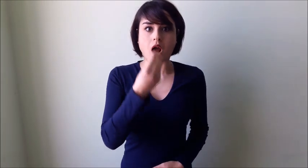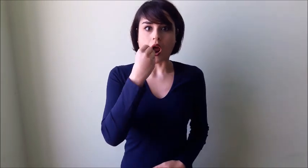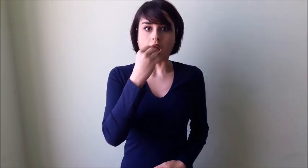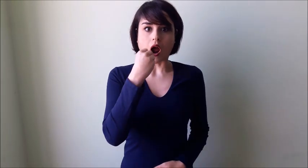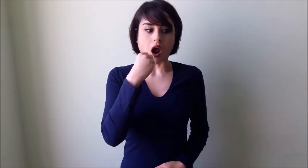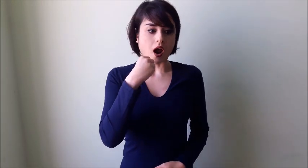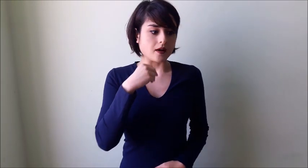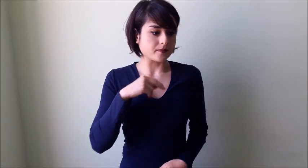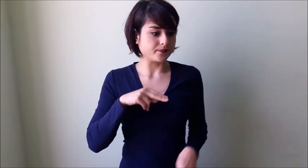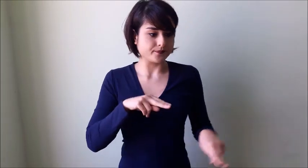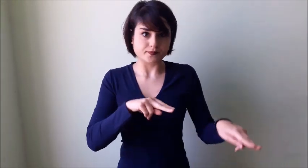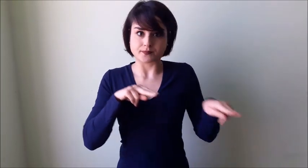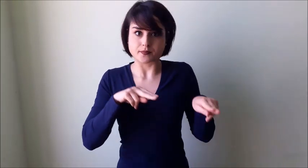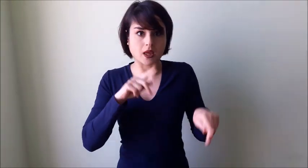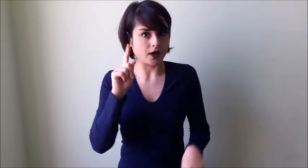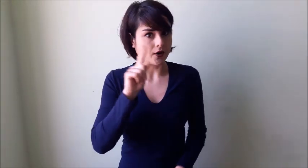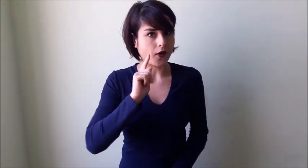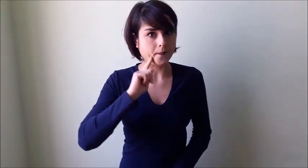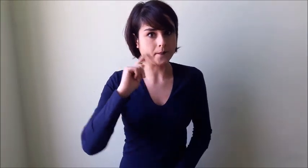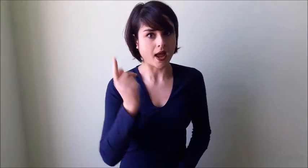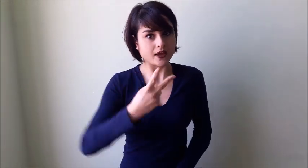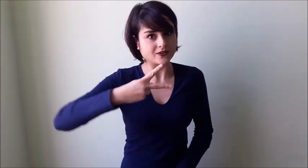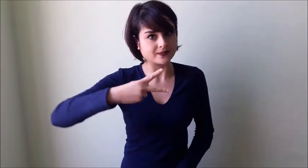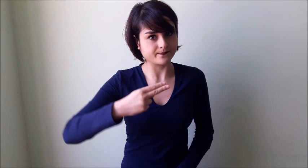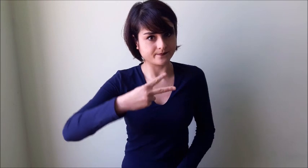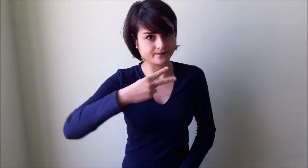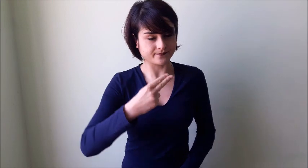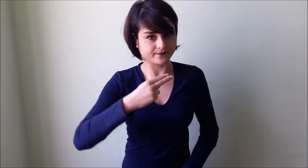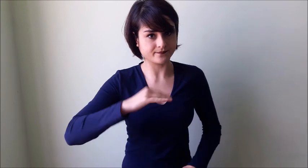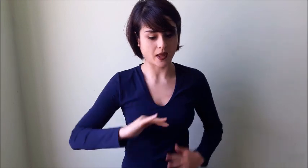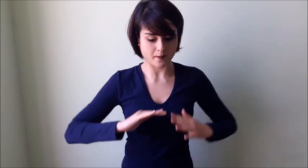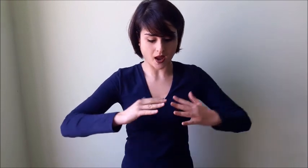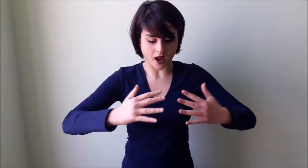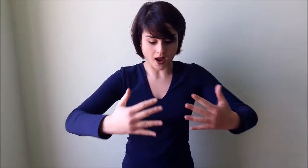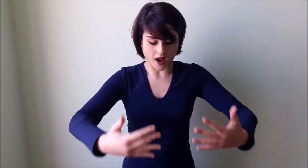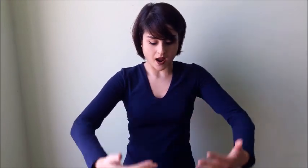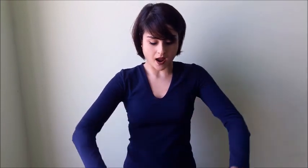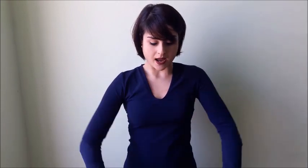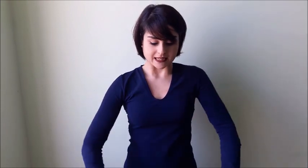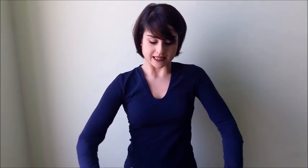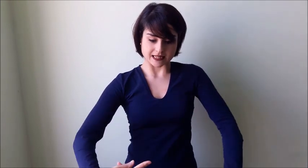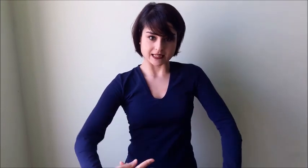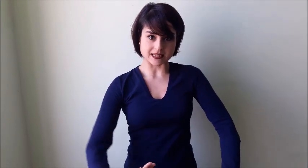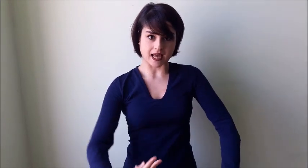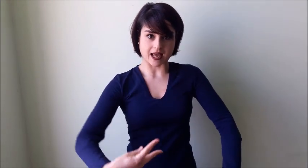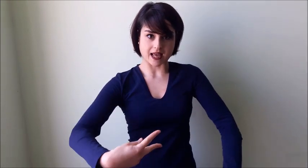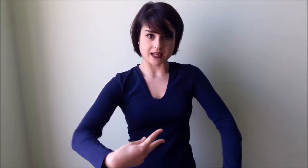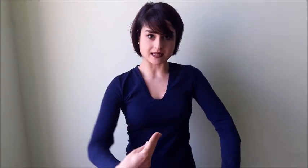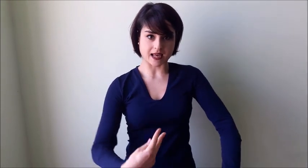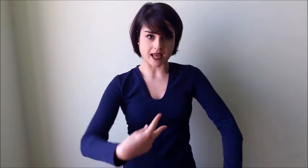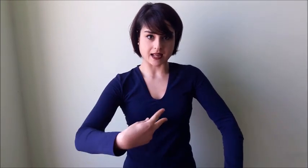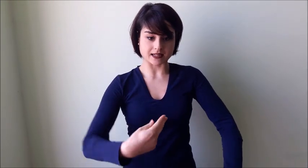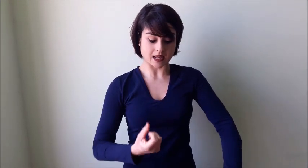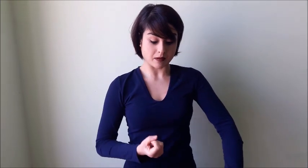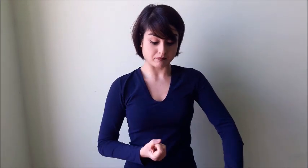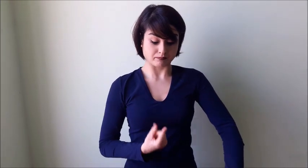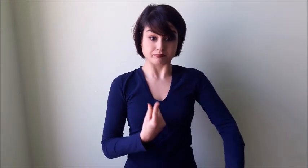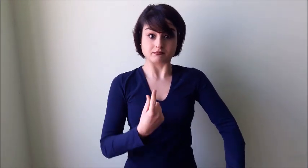nonna. Così non sparò, ma prese un paio di forbici e aprì la pancia del lupo. Dopo